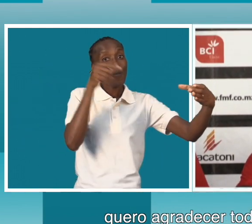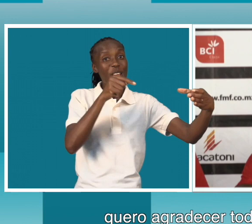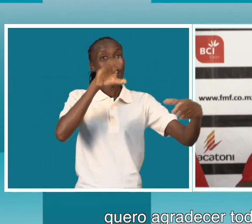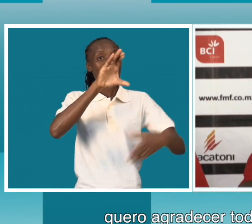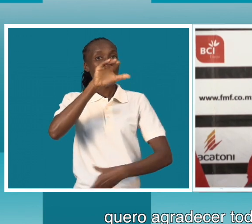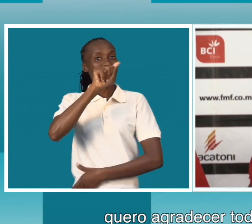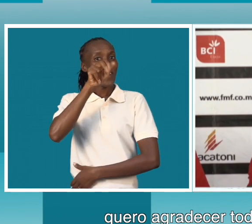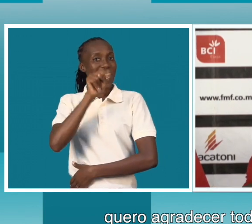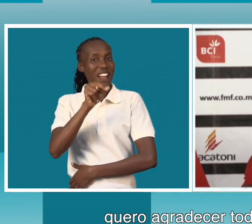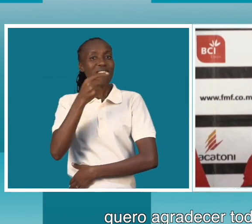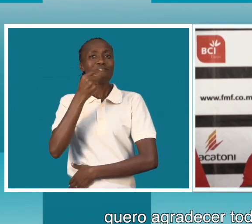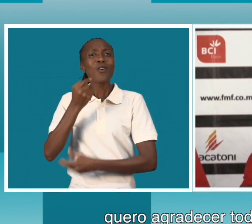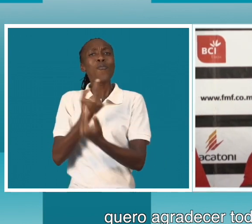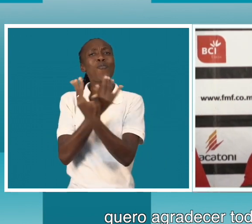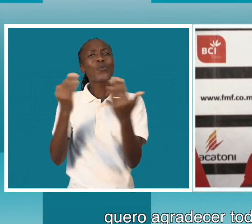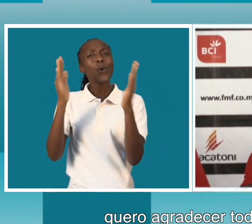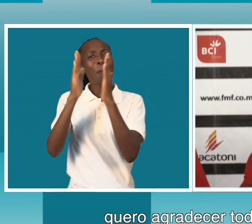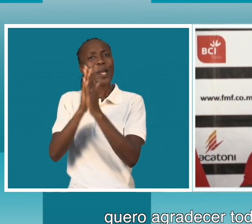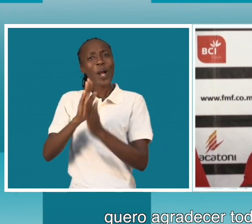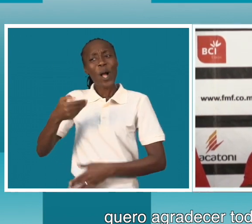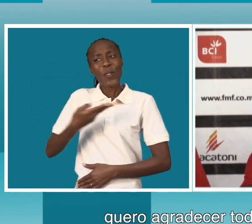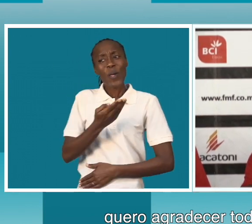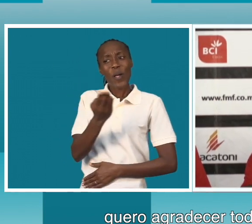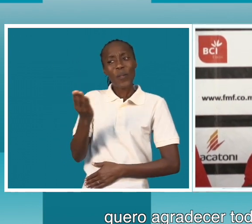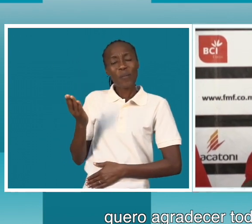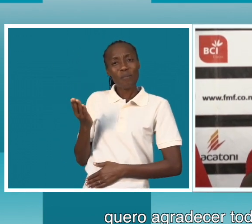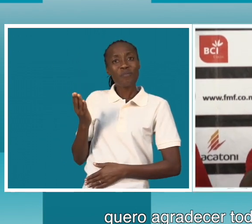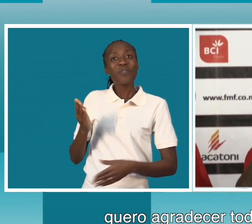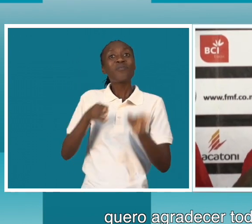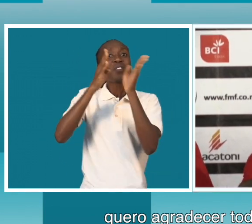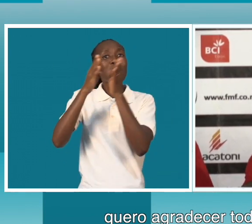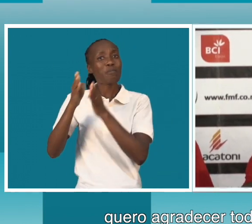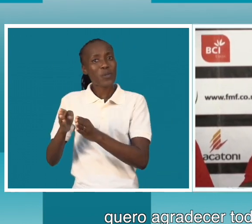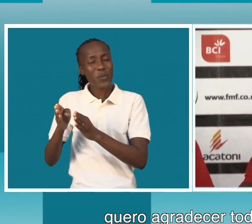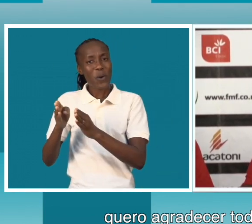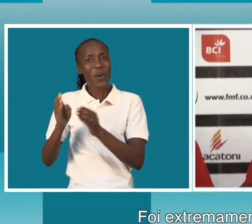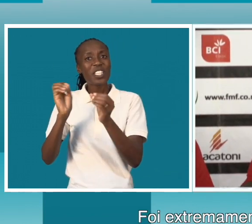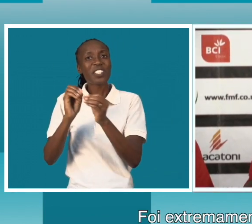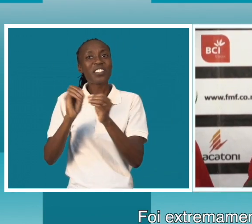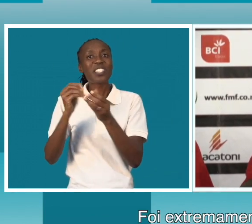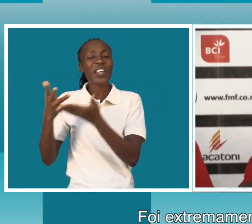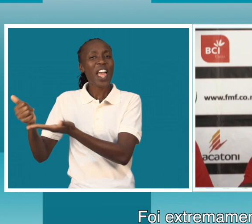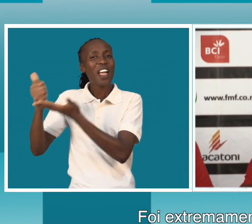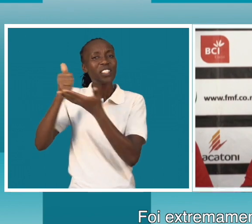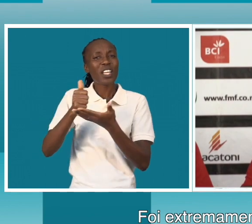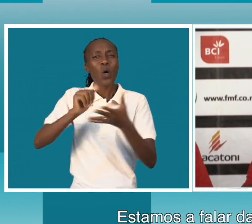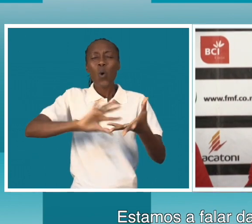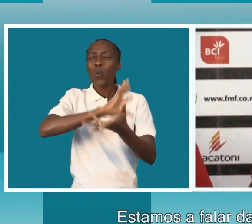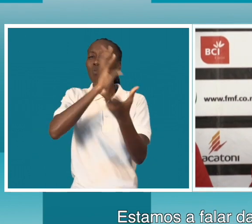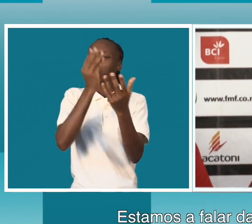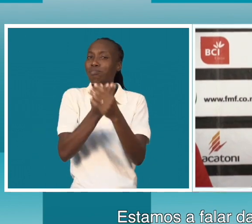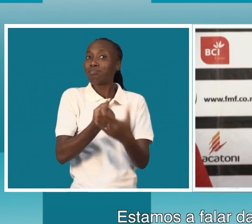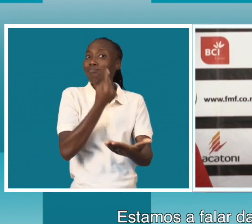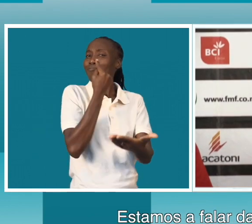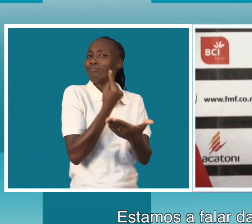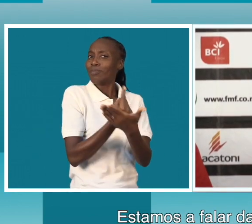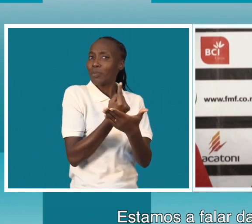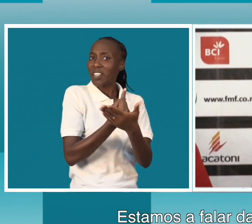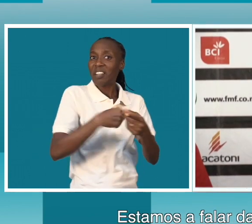agradecer todas as pessoas que estiveram envolvidas das outras indústrias que foi extremamente importante. Estamos a falar da música